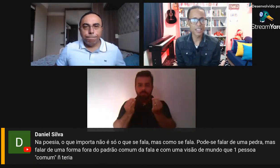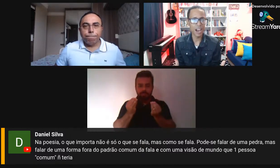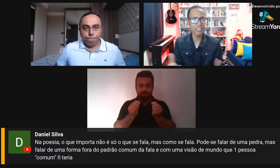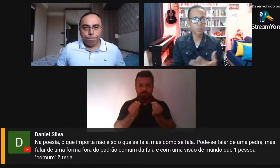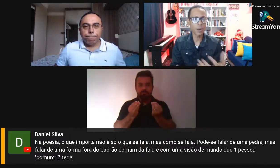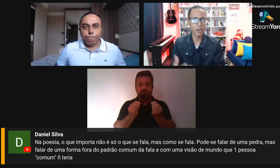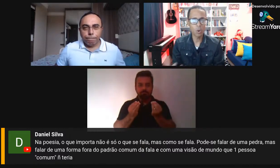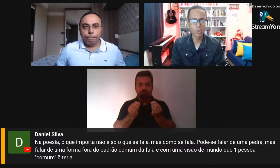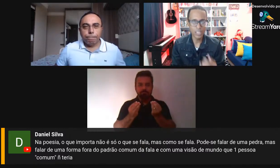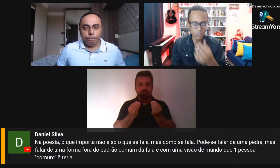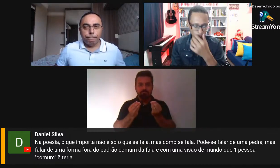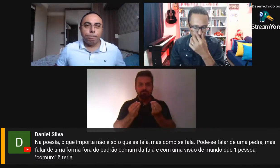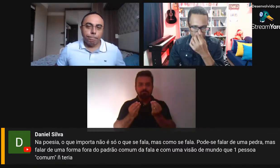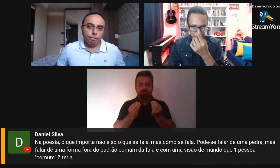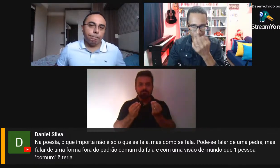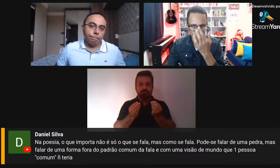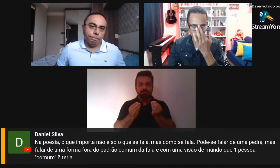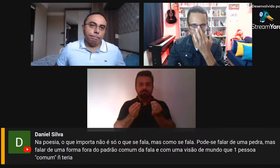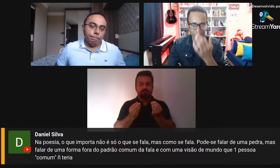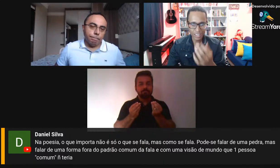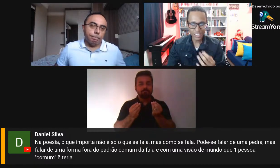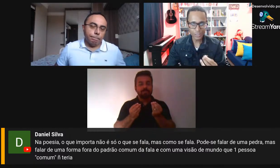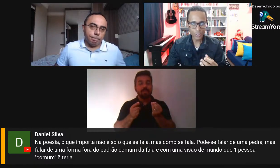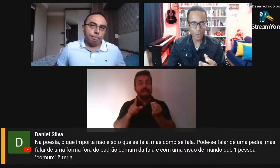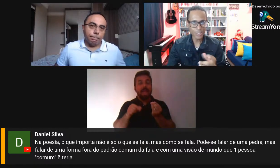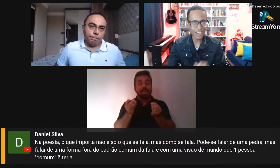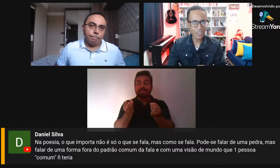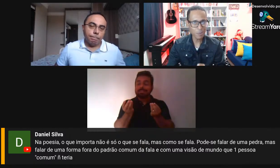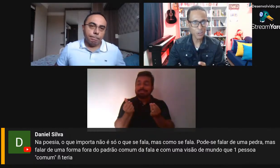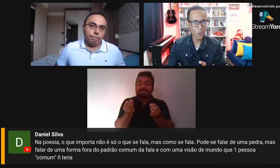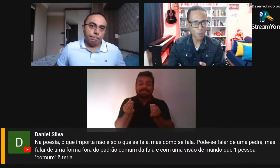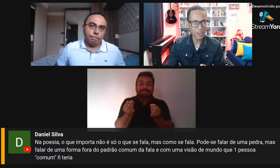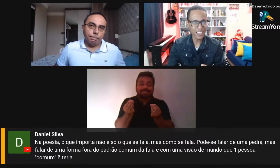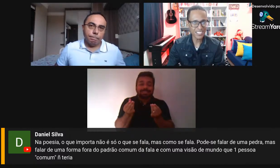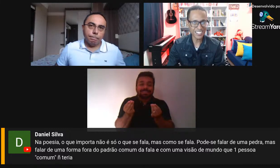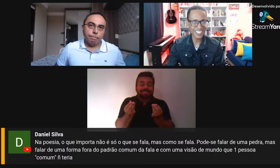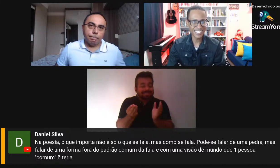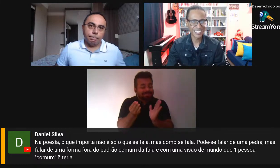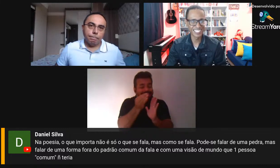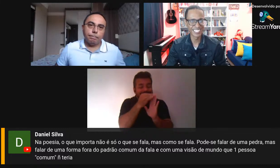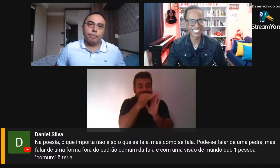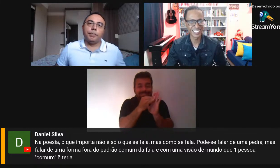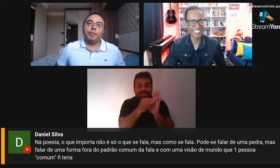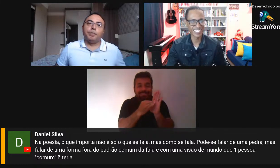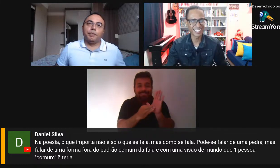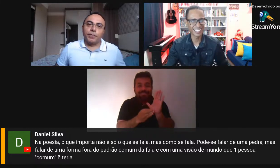sensibilidade para com o leitor, isso não deixa a pessoa com preguiça.